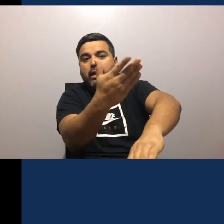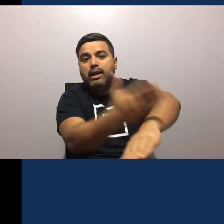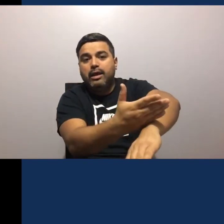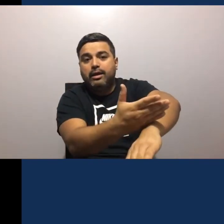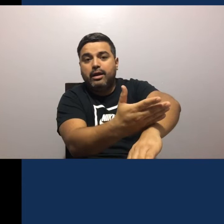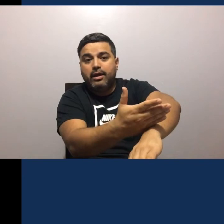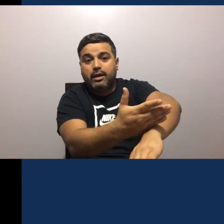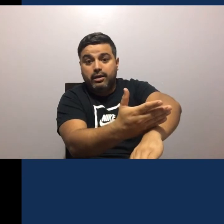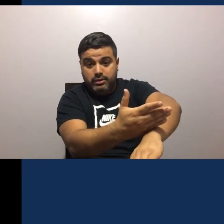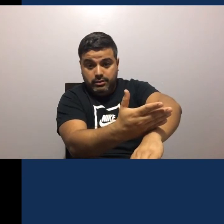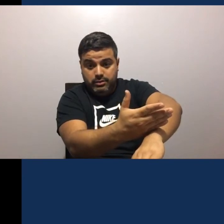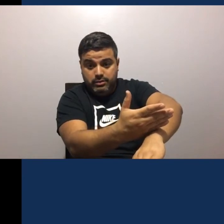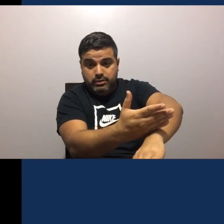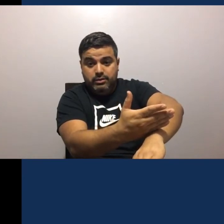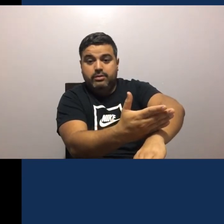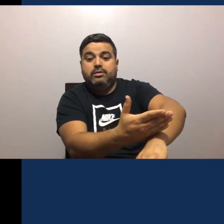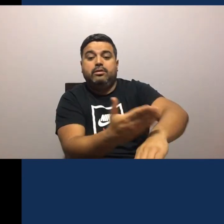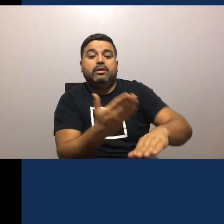Y también